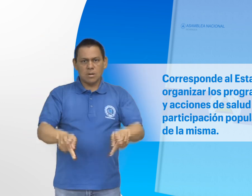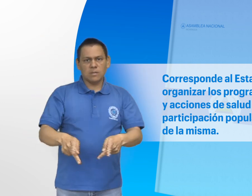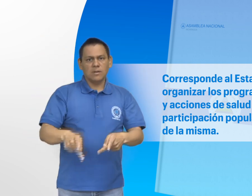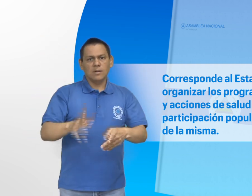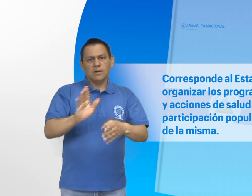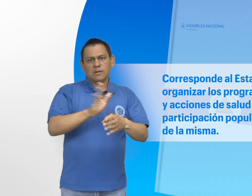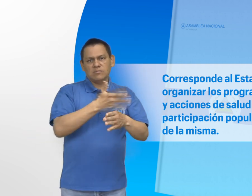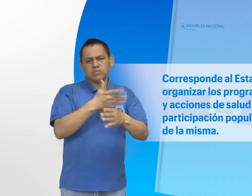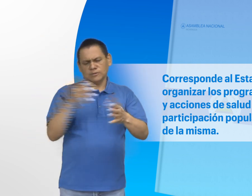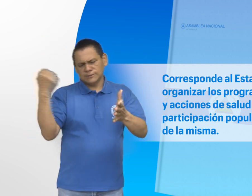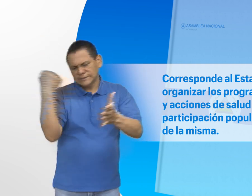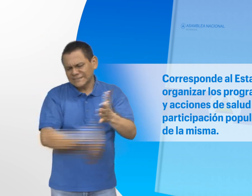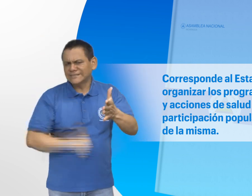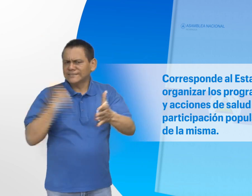popular en defensa de la misma.